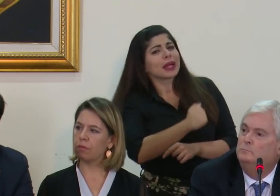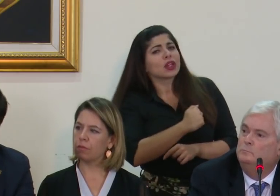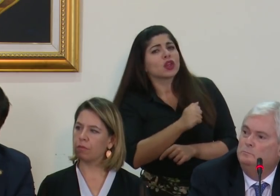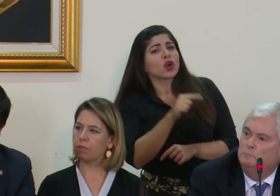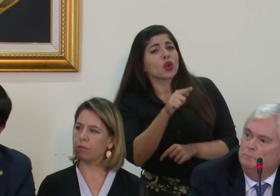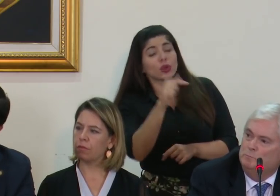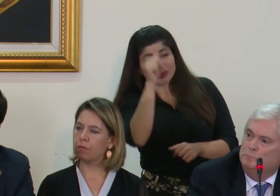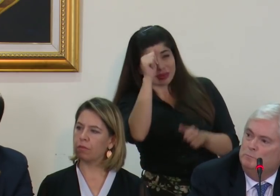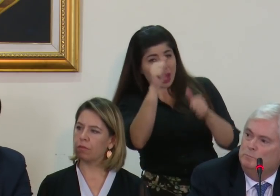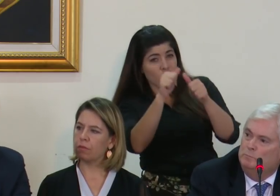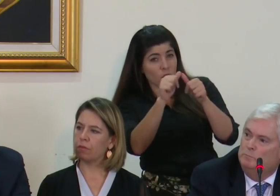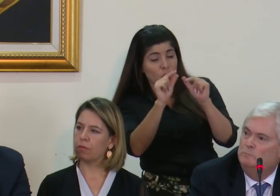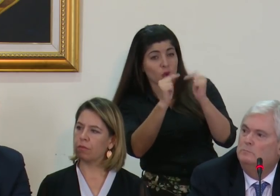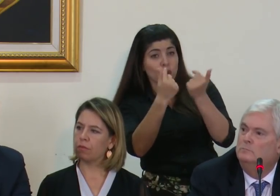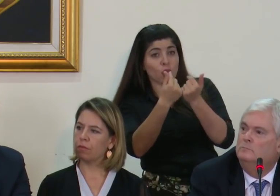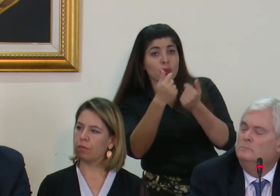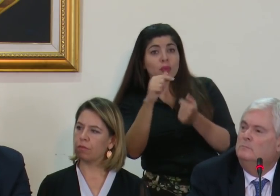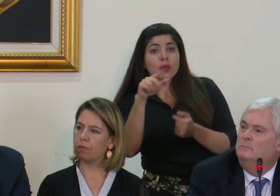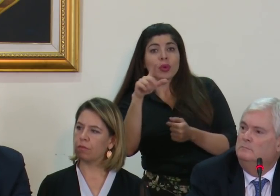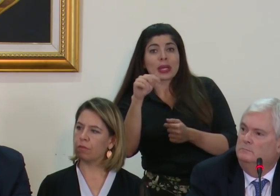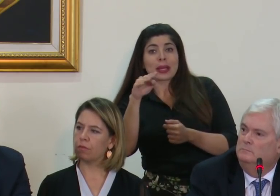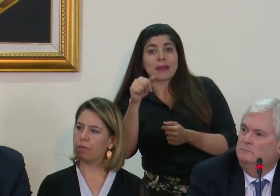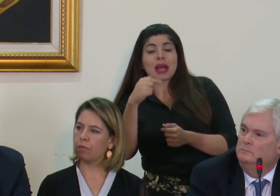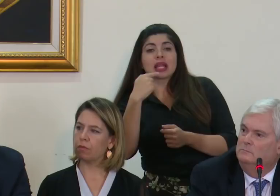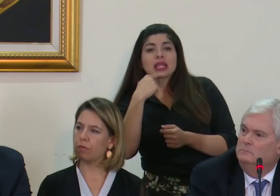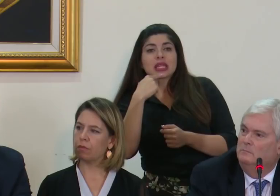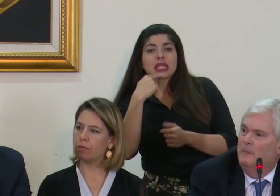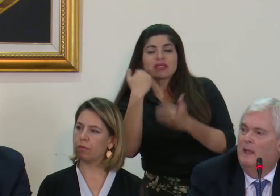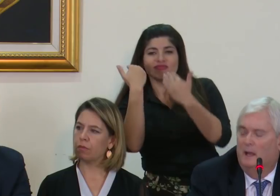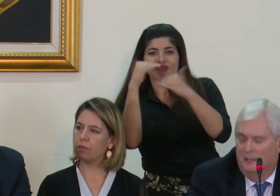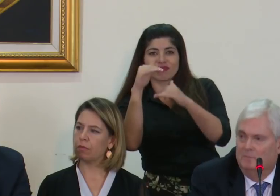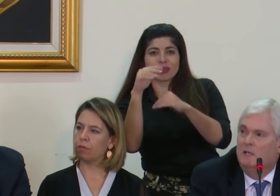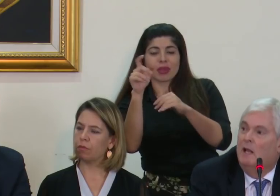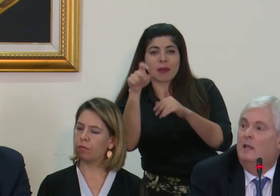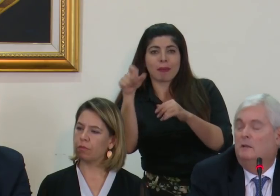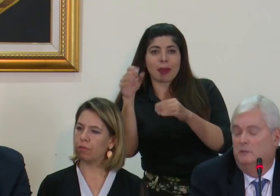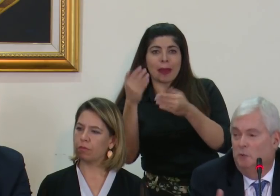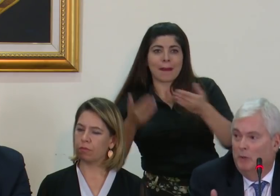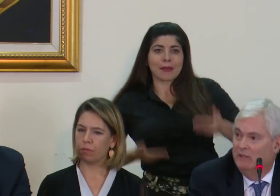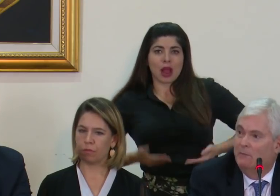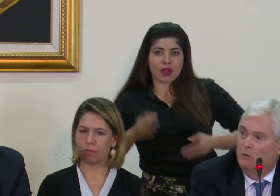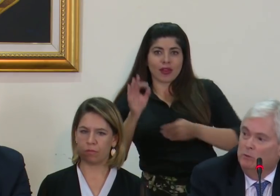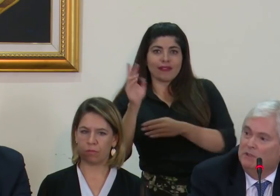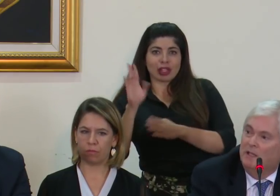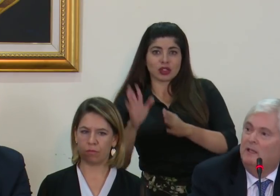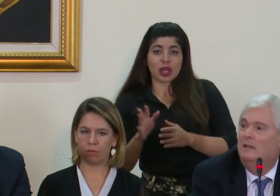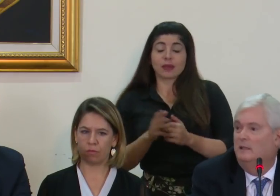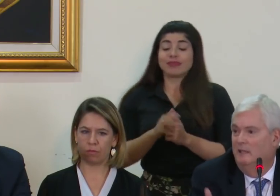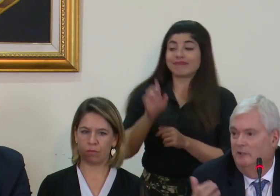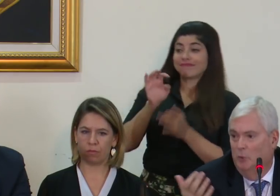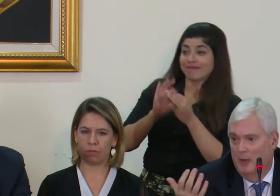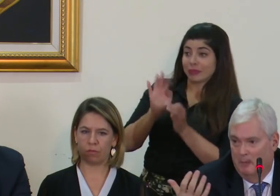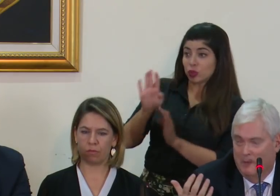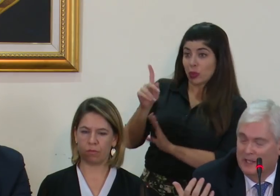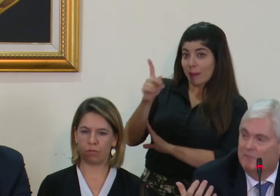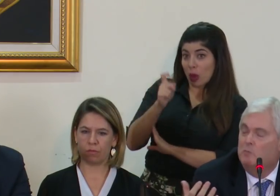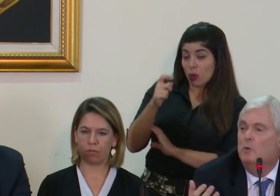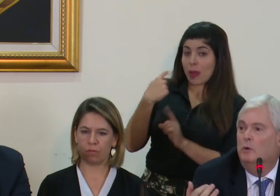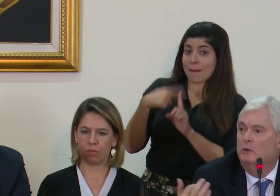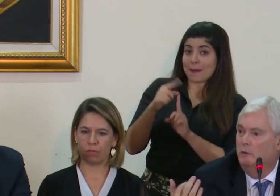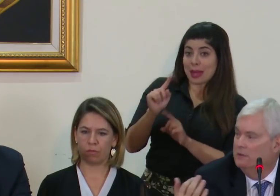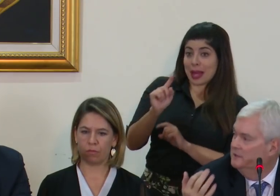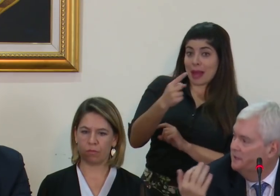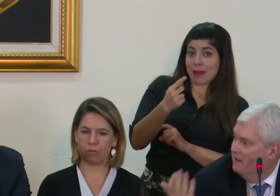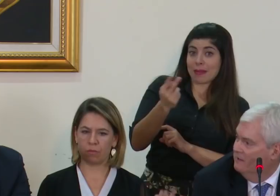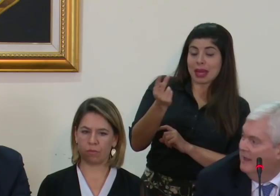esa pregunta y sobre la primera que